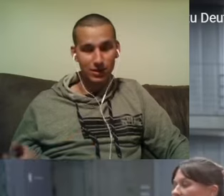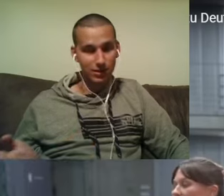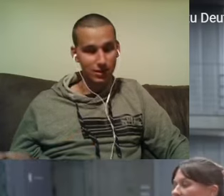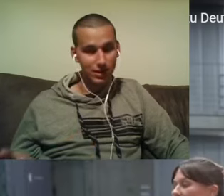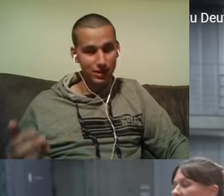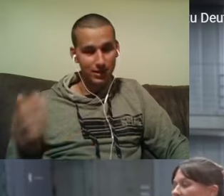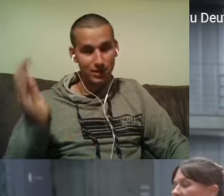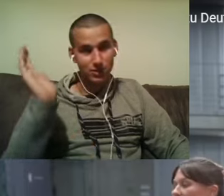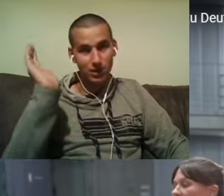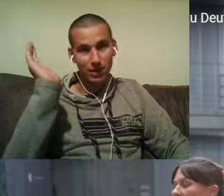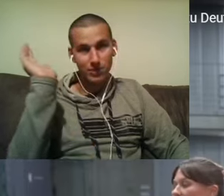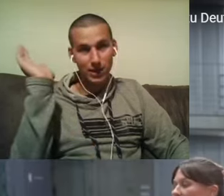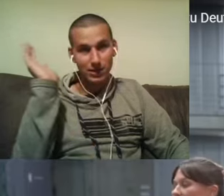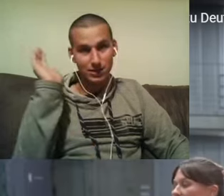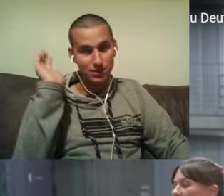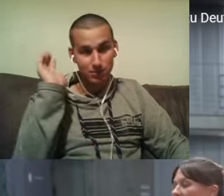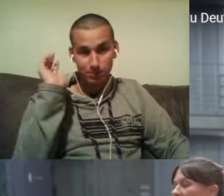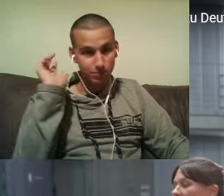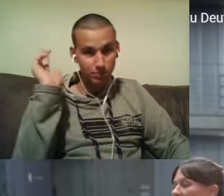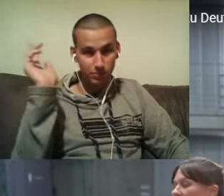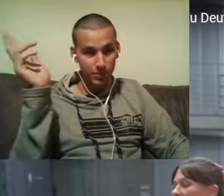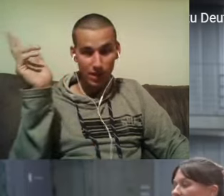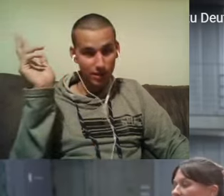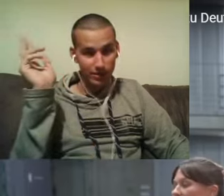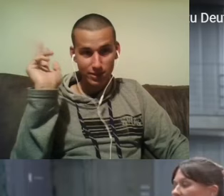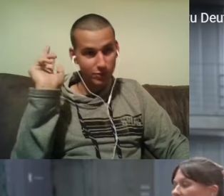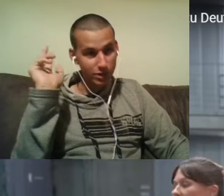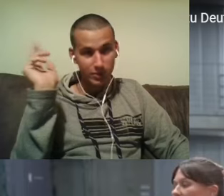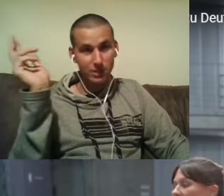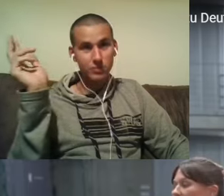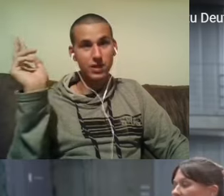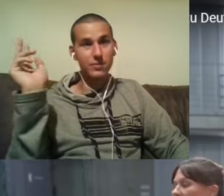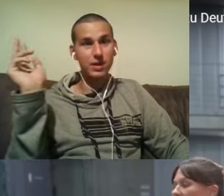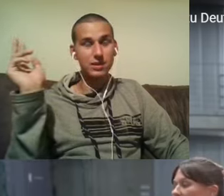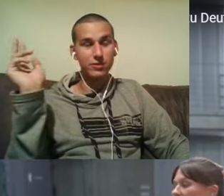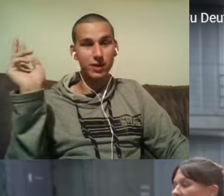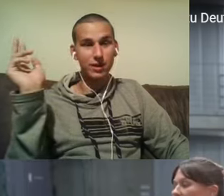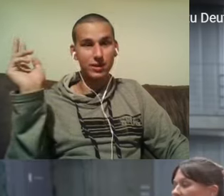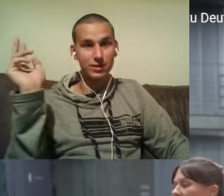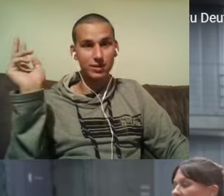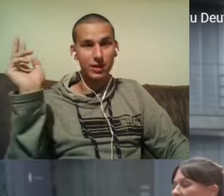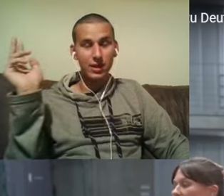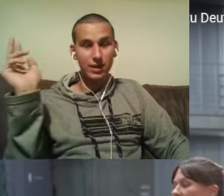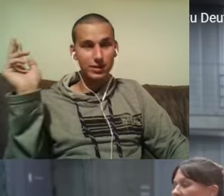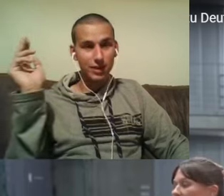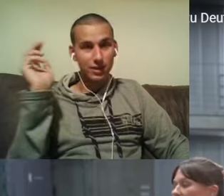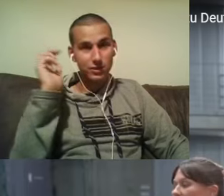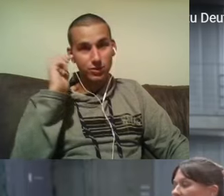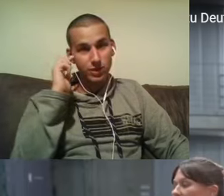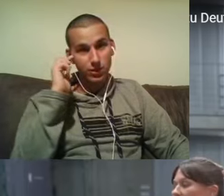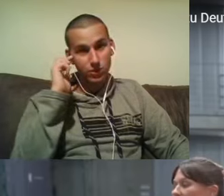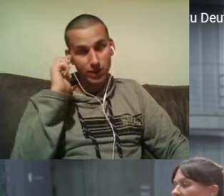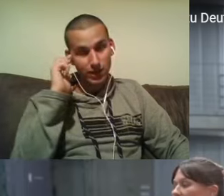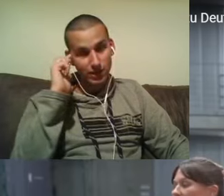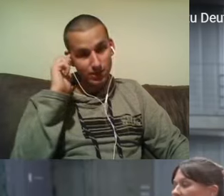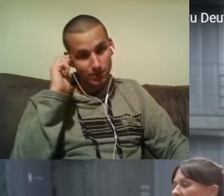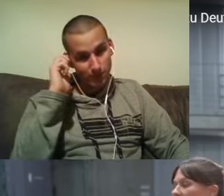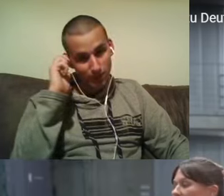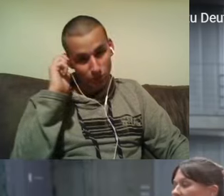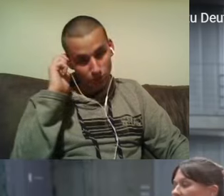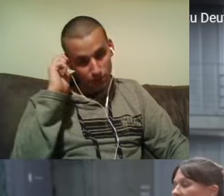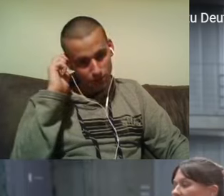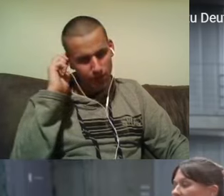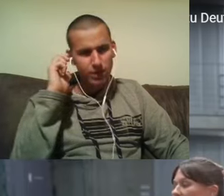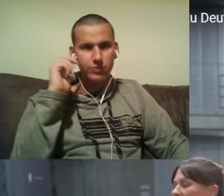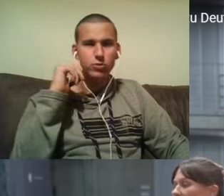mittlerweile jedes rationale Maß, sich von jedem rationalen Maß entfernte, Eskalation in der Ukraine.